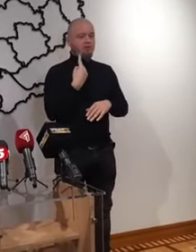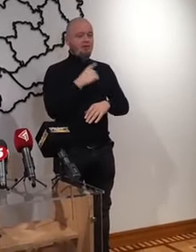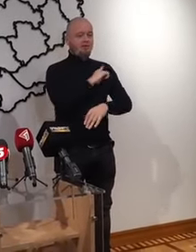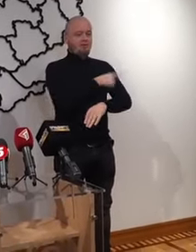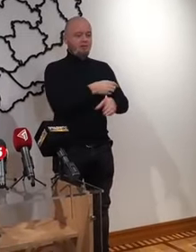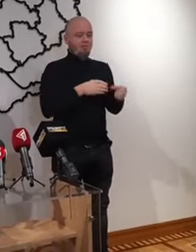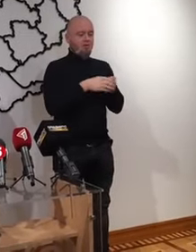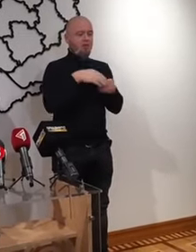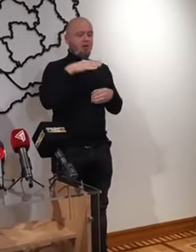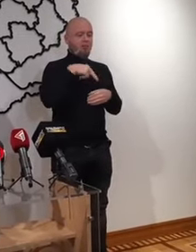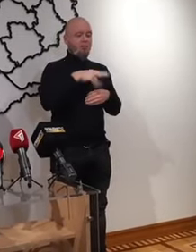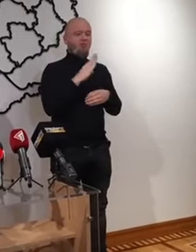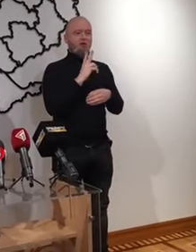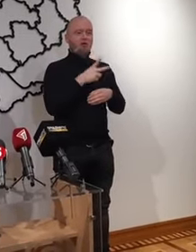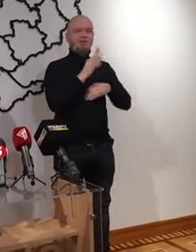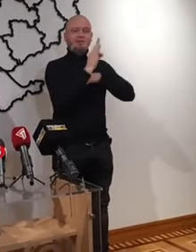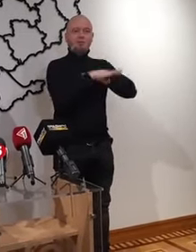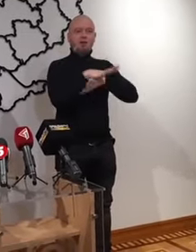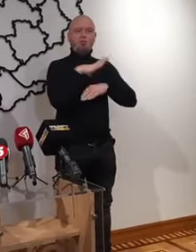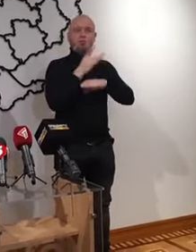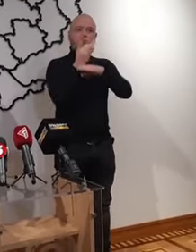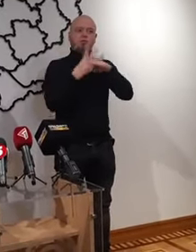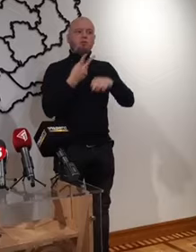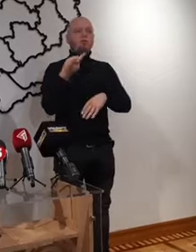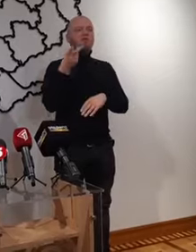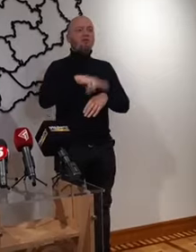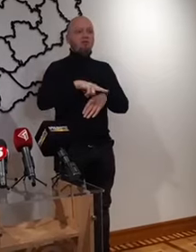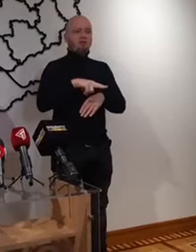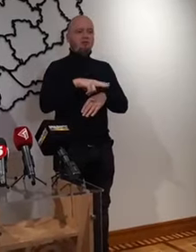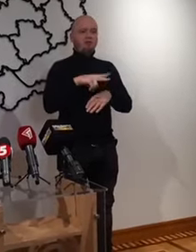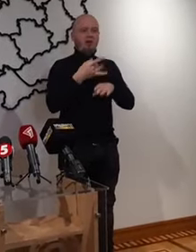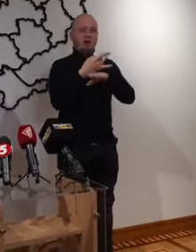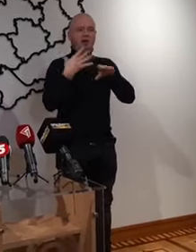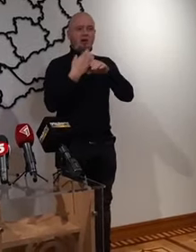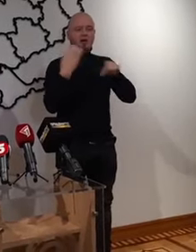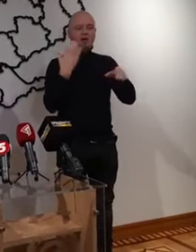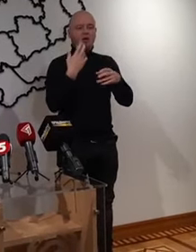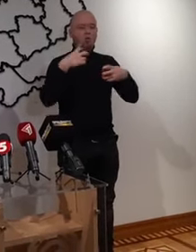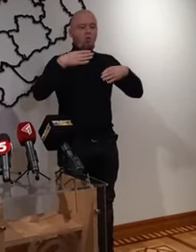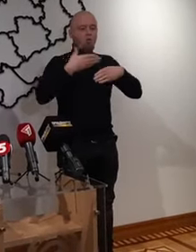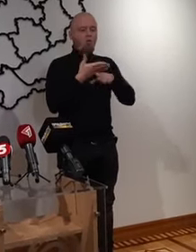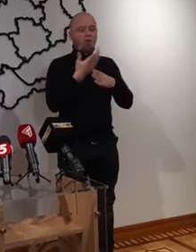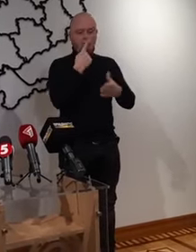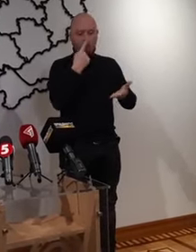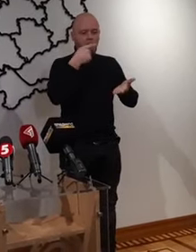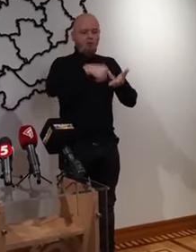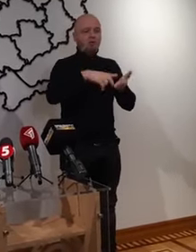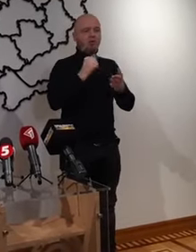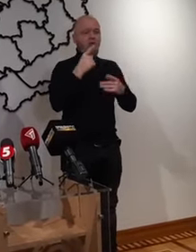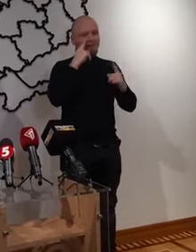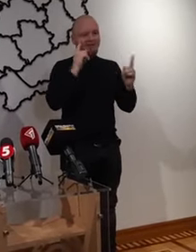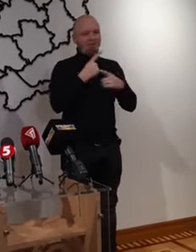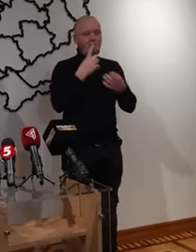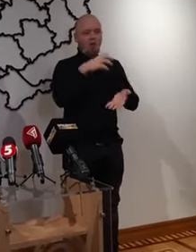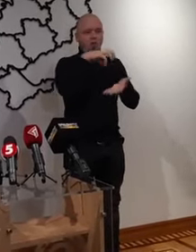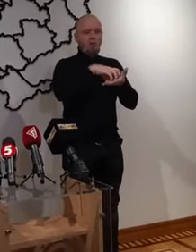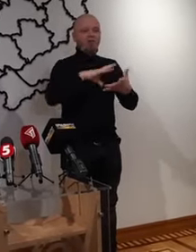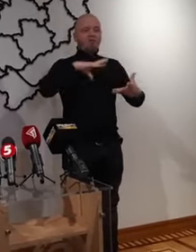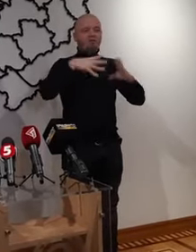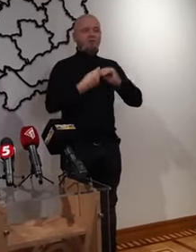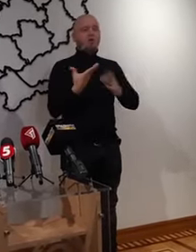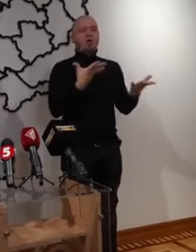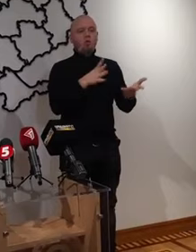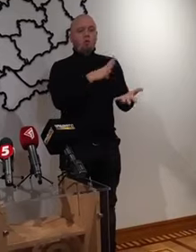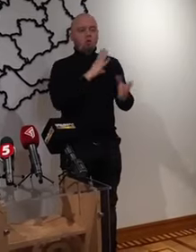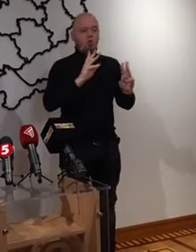ПВК «Захід» було збито дві ракети, вуланки які впали на цивільний об'єкт, внаслідно доді коли було